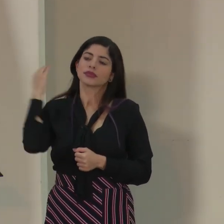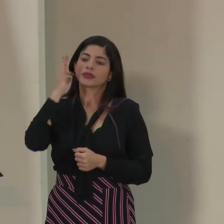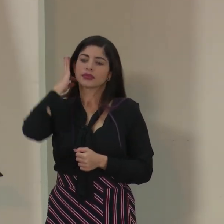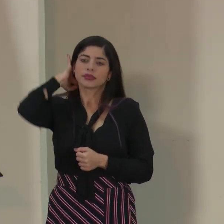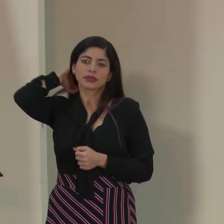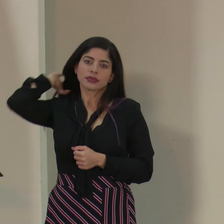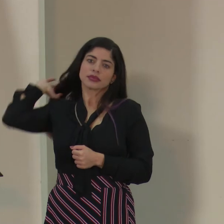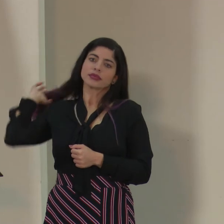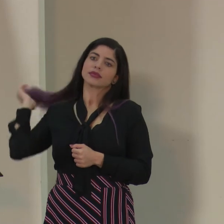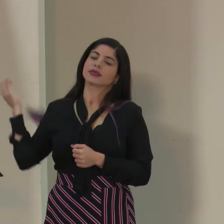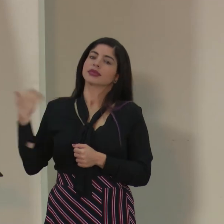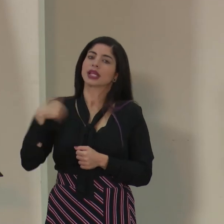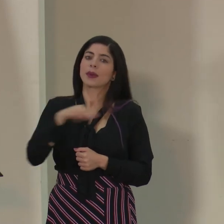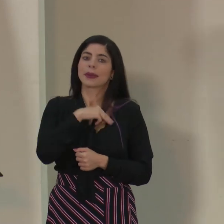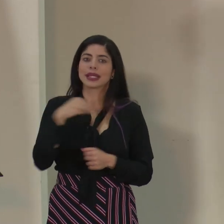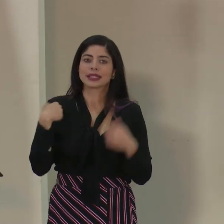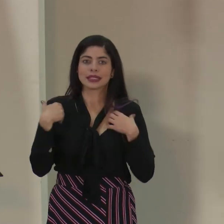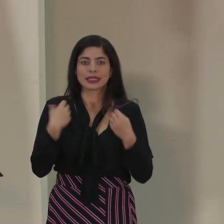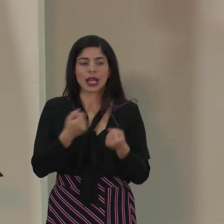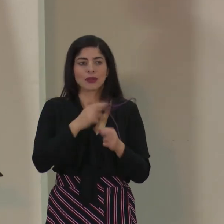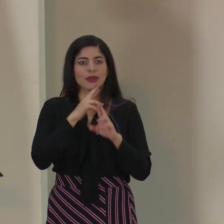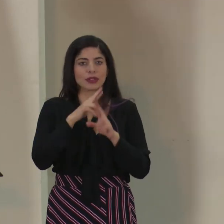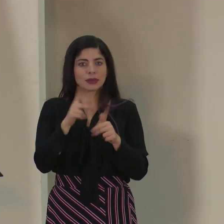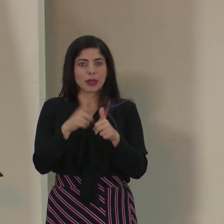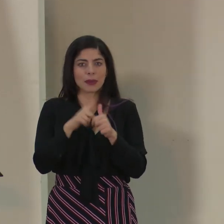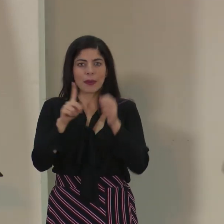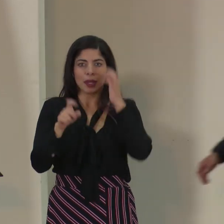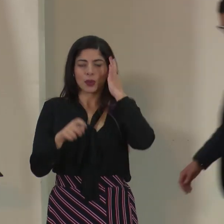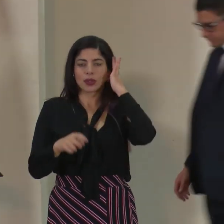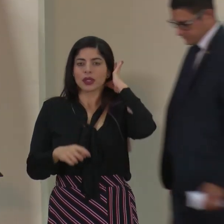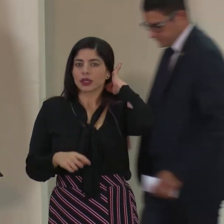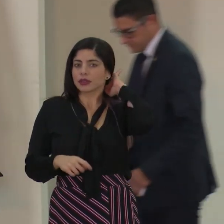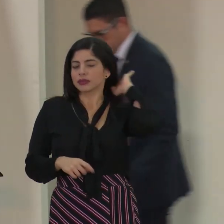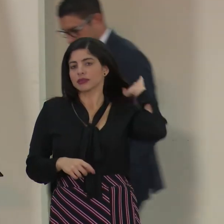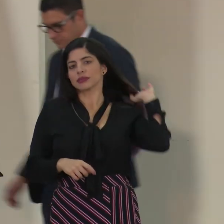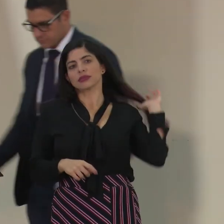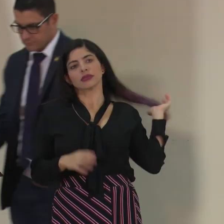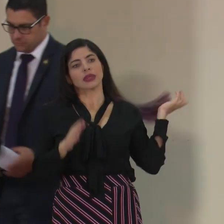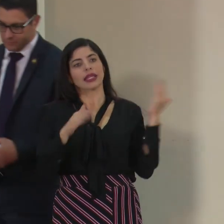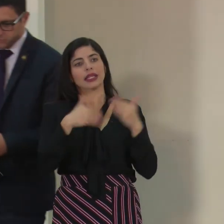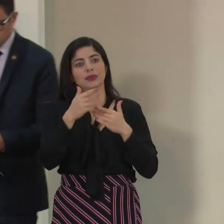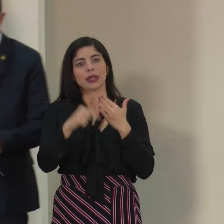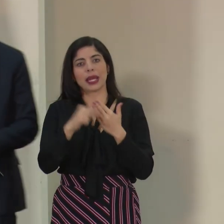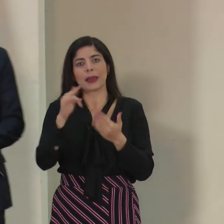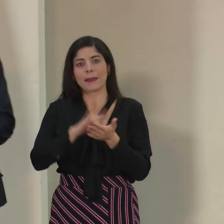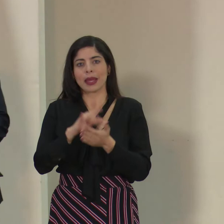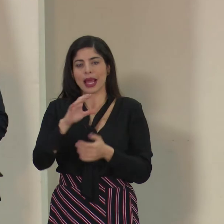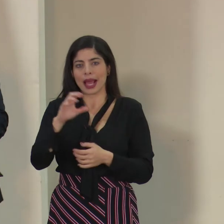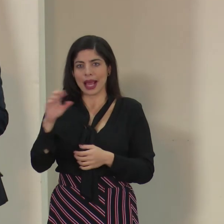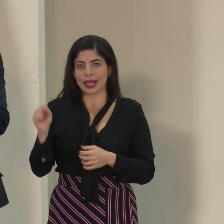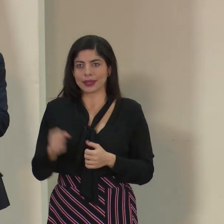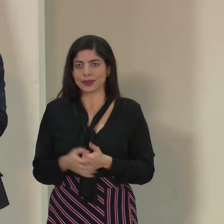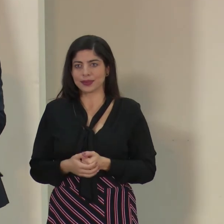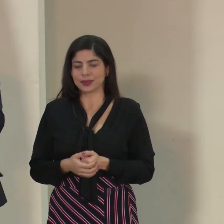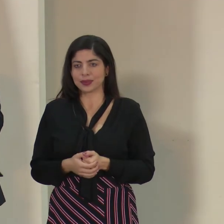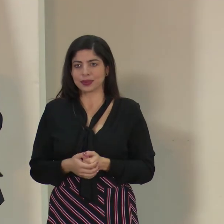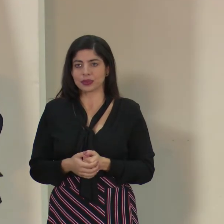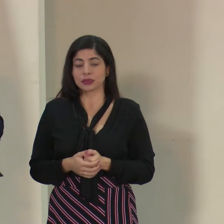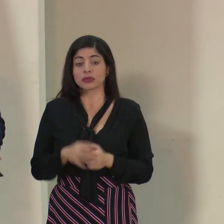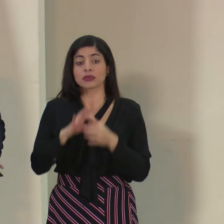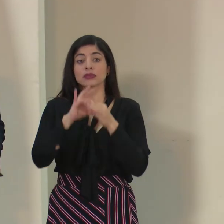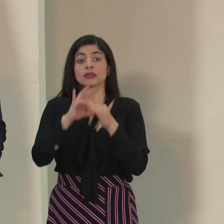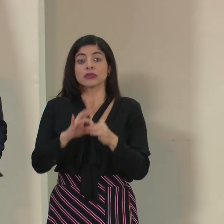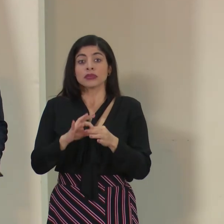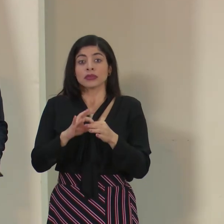Señor ministro de Salud, para contestar la primera consulta y de seguida el gerente médico de la caja. Sí, con